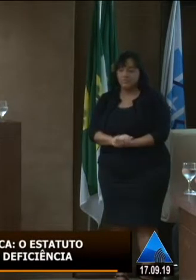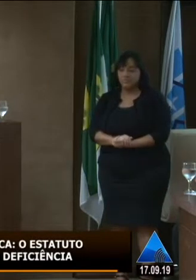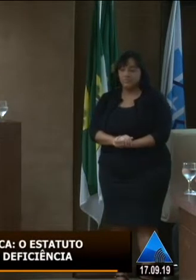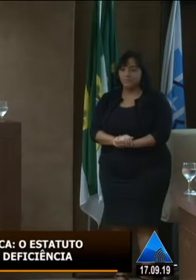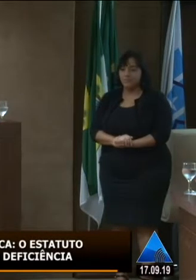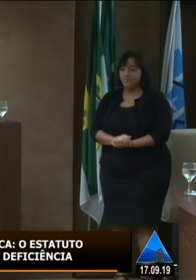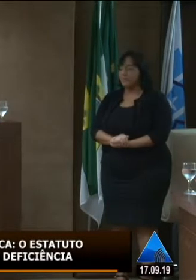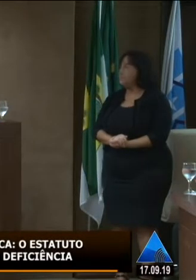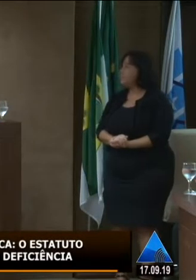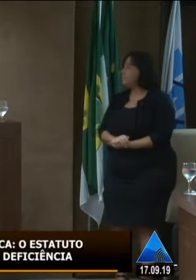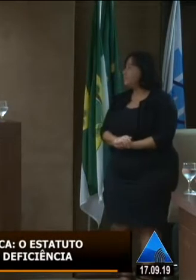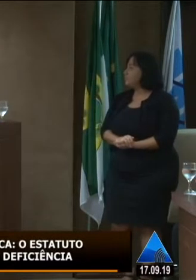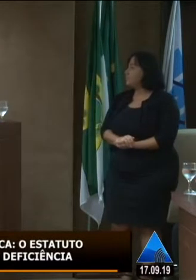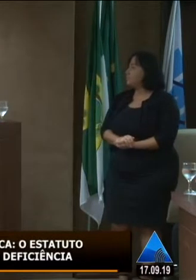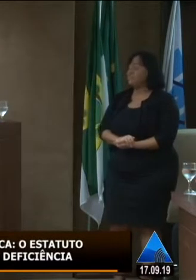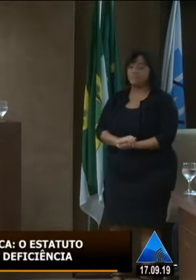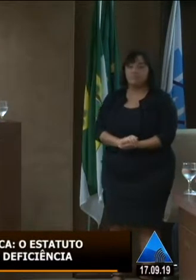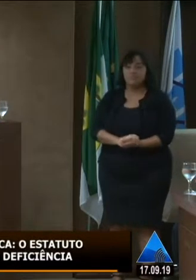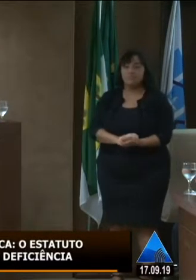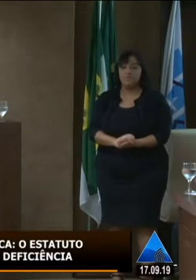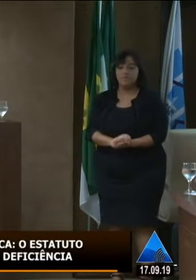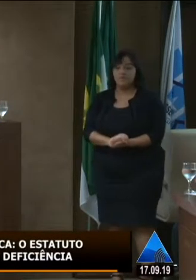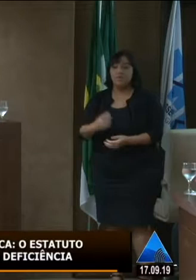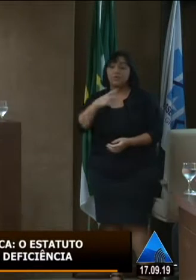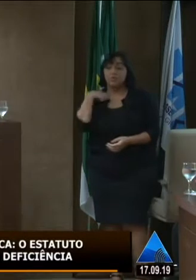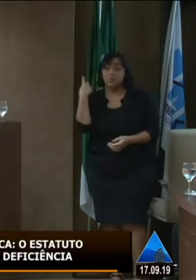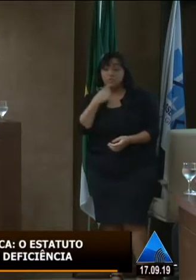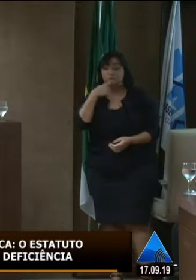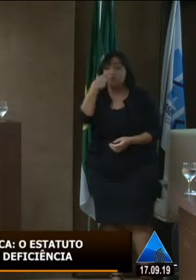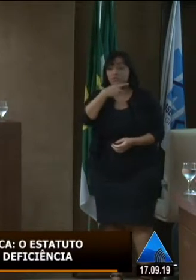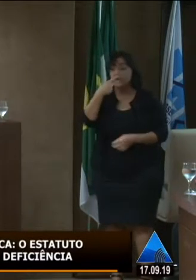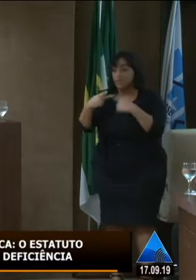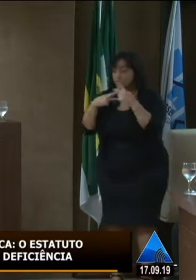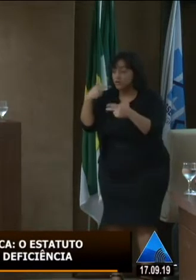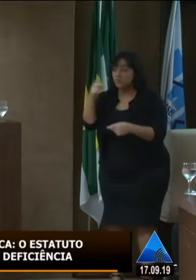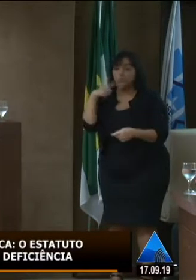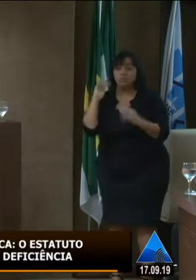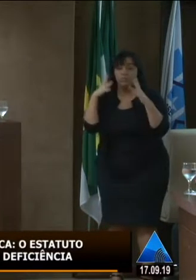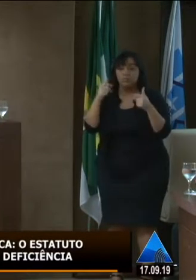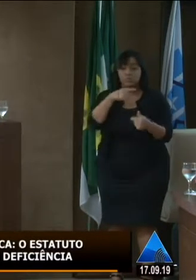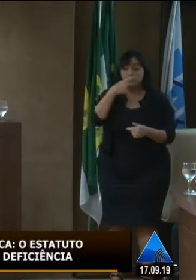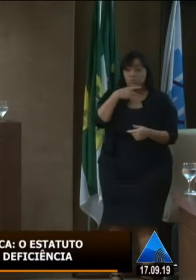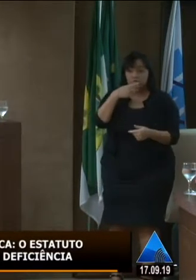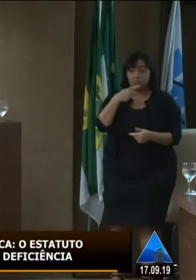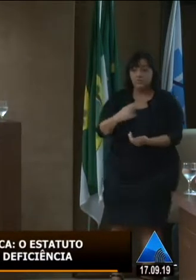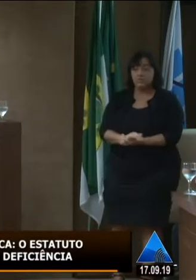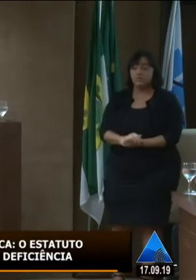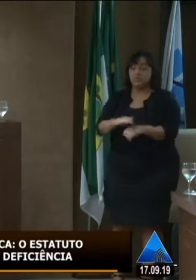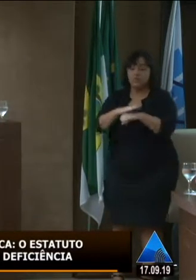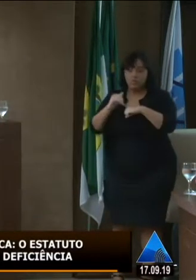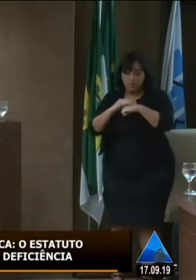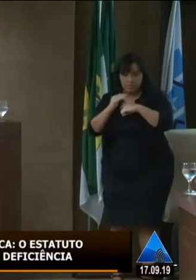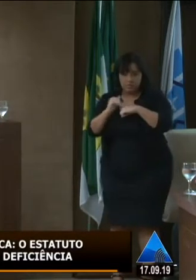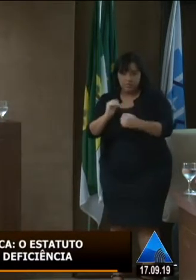E esse dialogar é o que eu mais aprendi a fazer, porque eu cheguei aqui vários